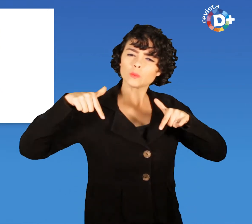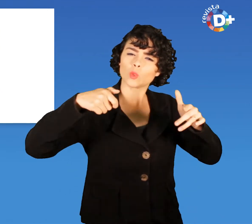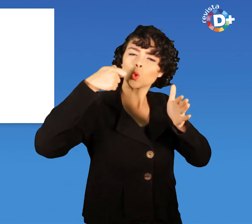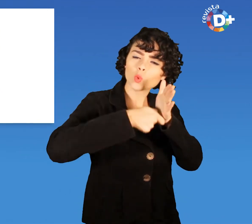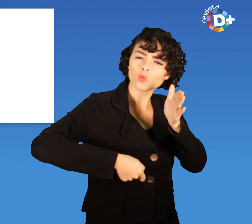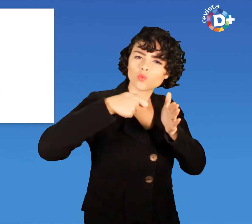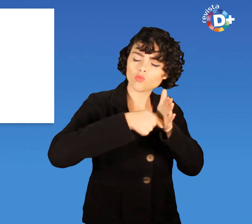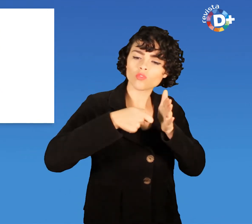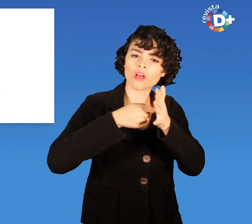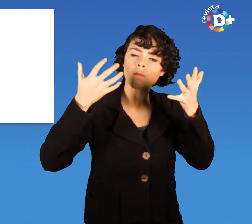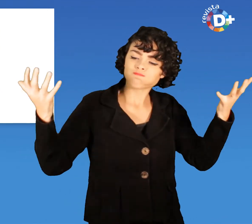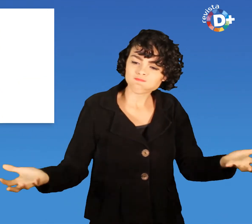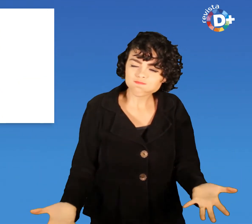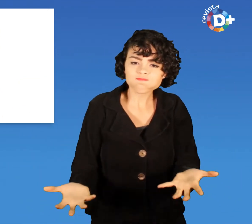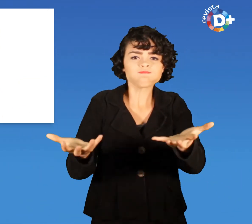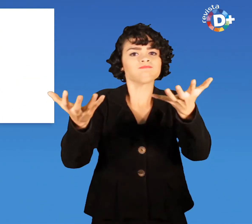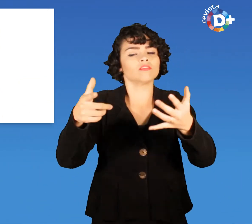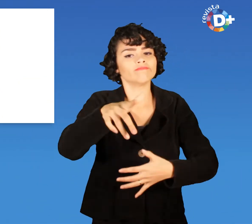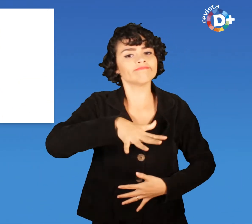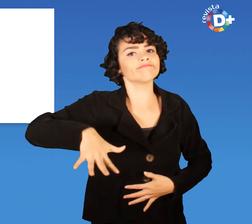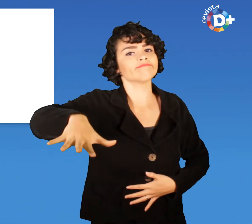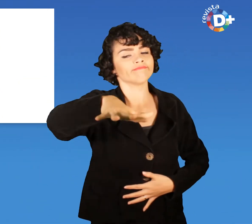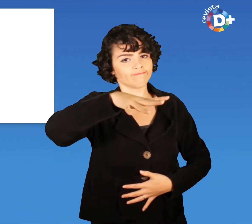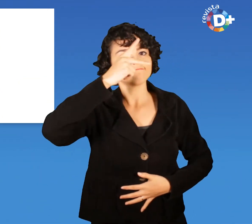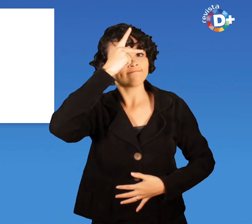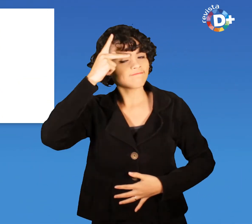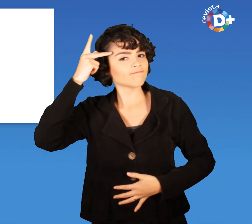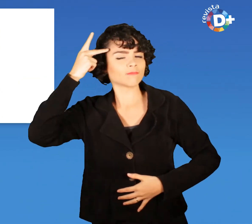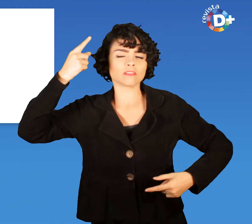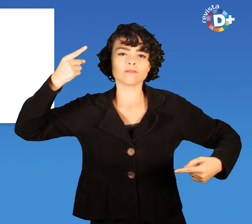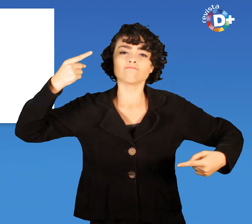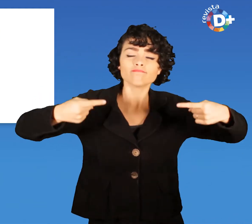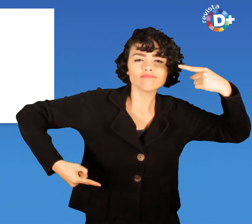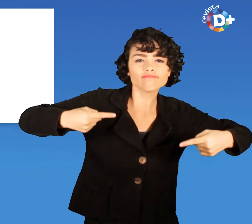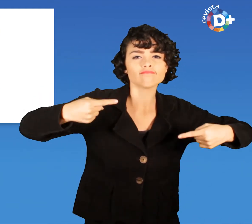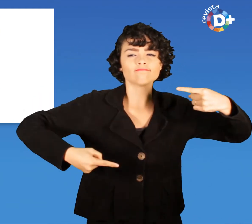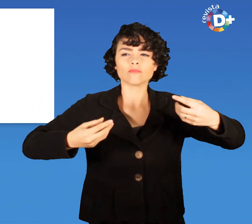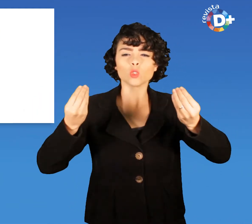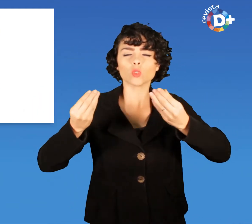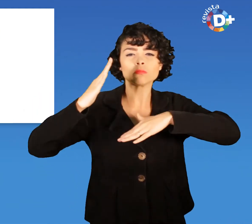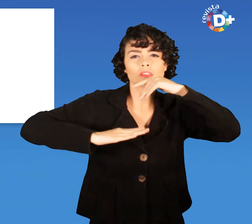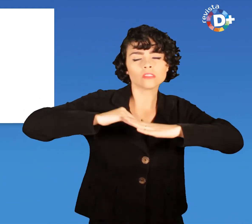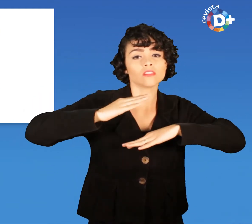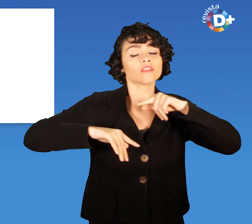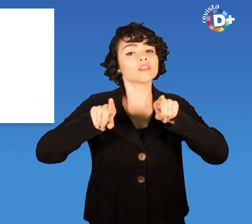dessa parcela da sociedade ao discutir as ações e elaborar novas propostas